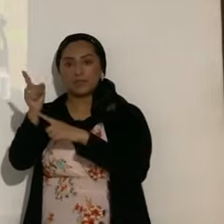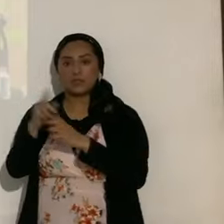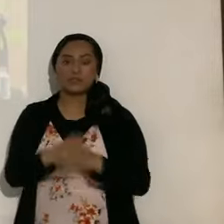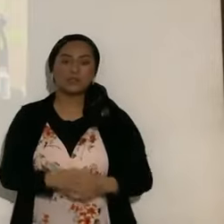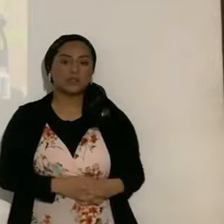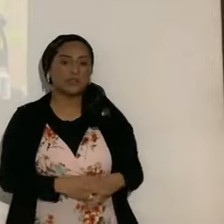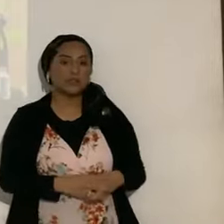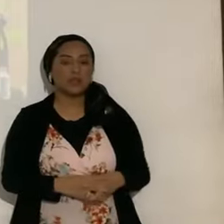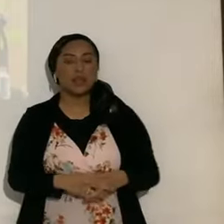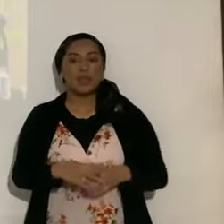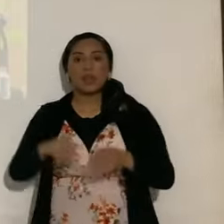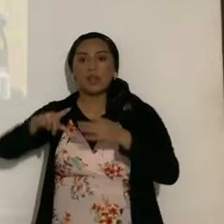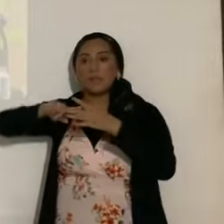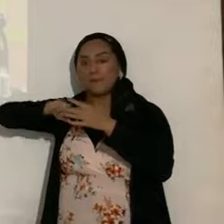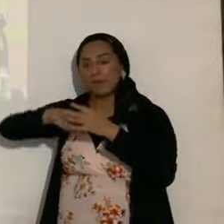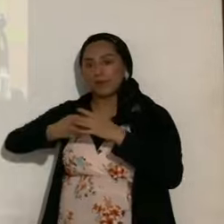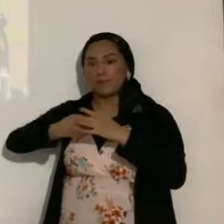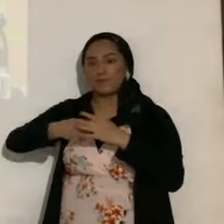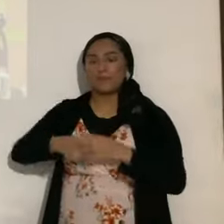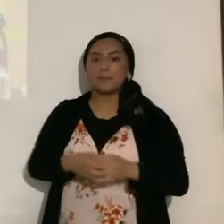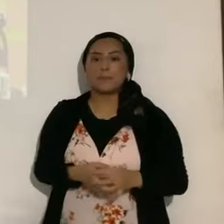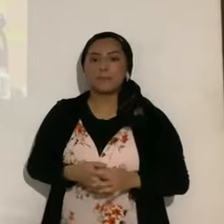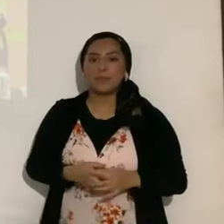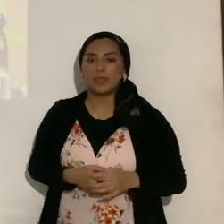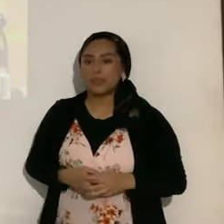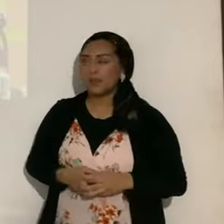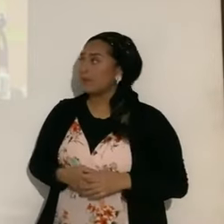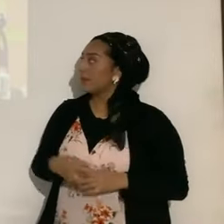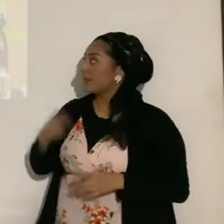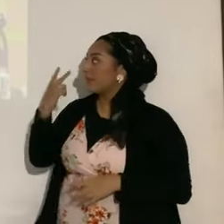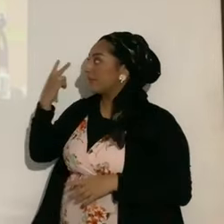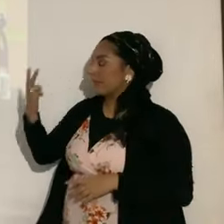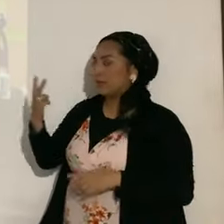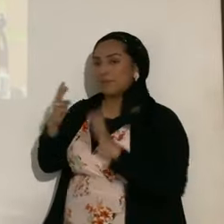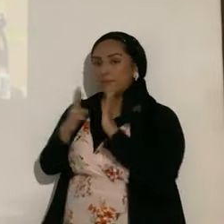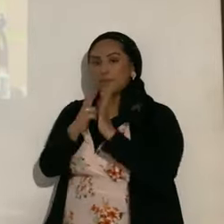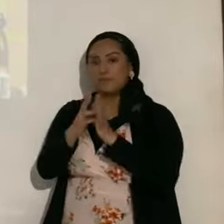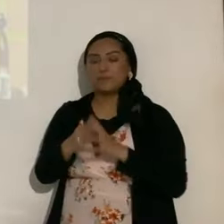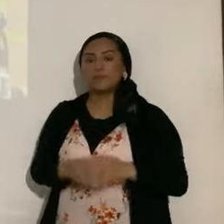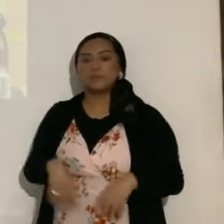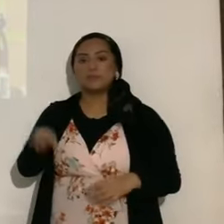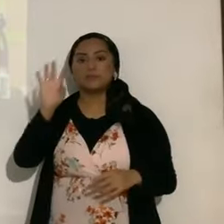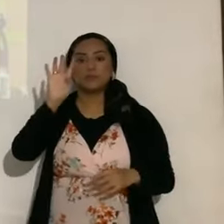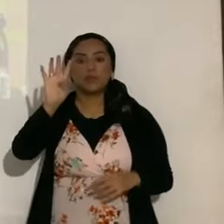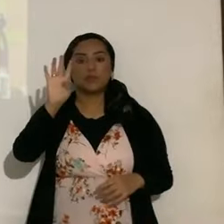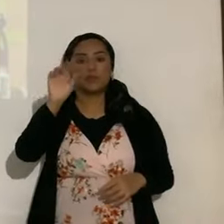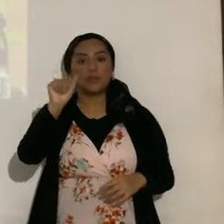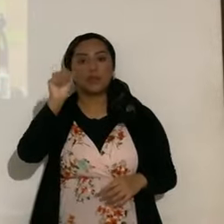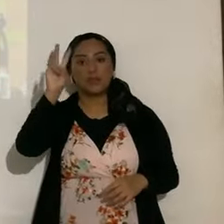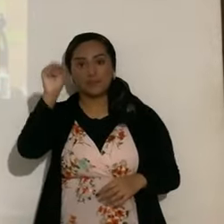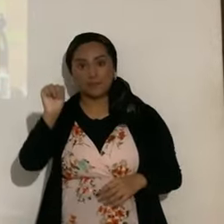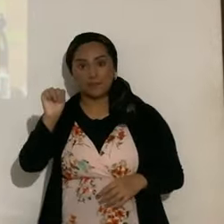esa hora comenzará el eclipse, como lo hemos visto así, en el video, a las 4 de la mañana, con 4 minutos,